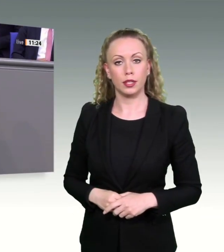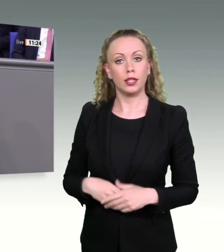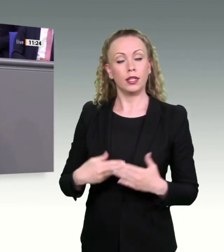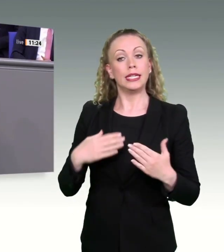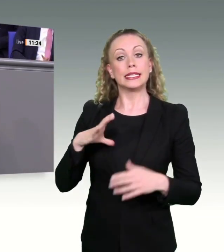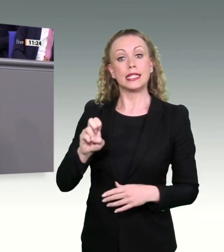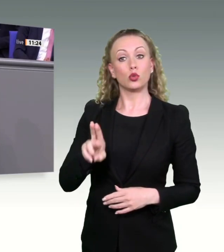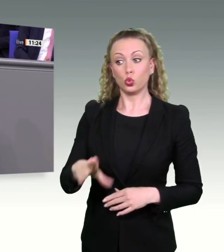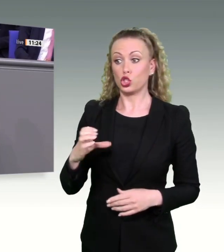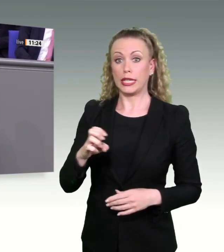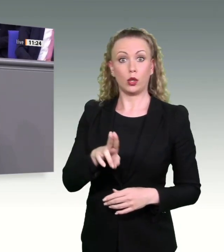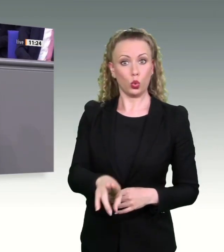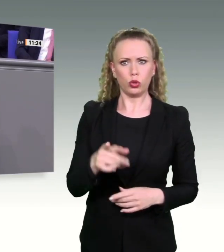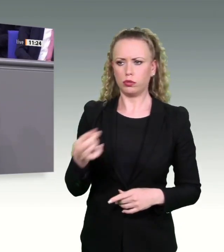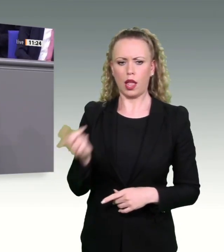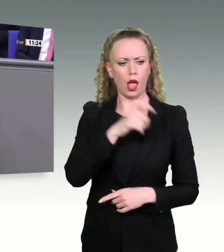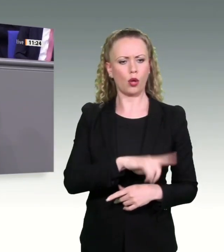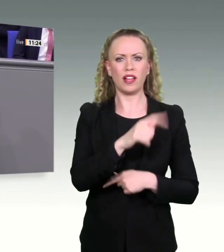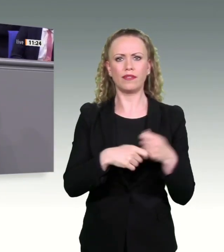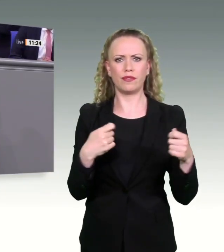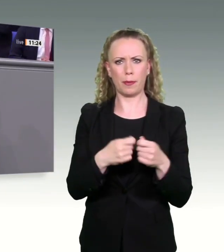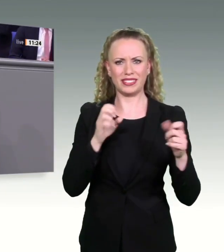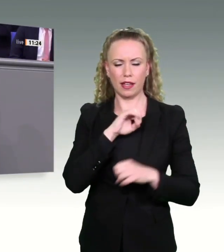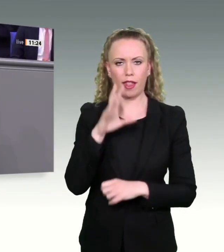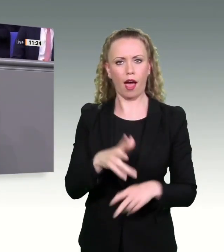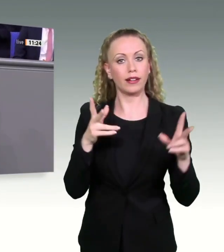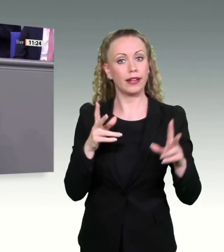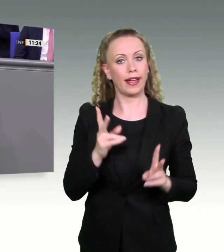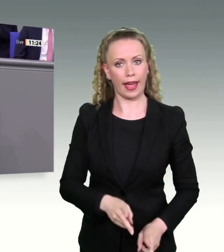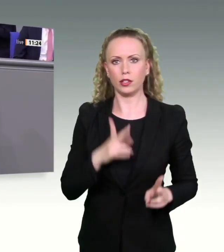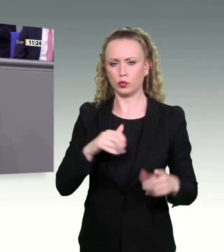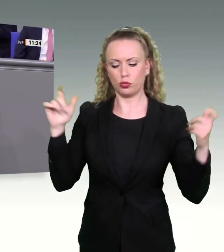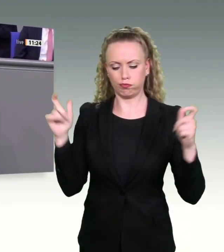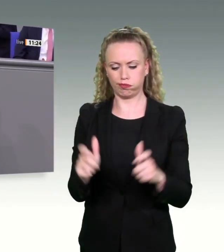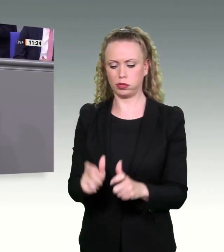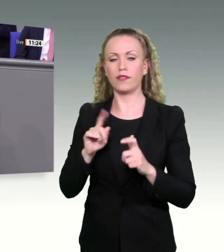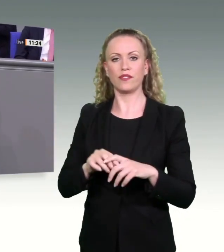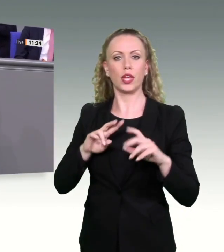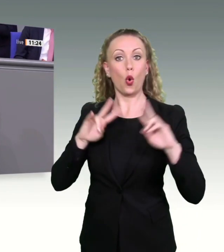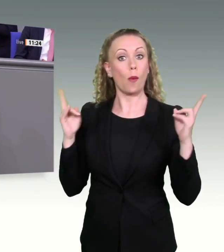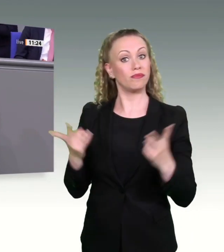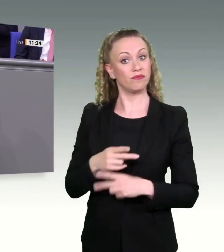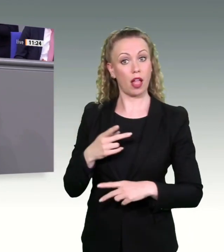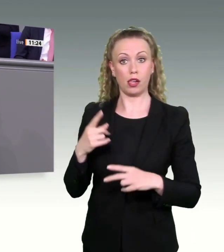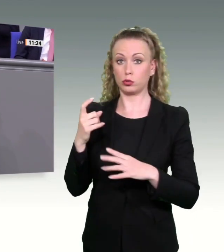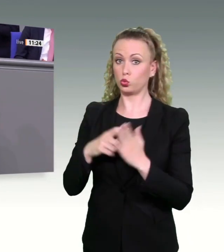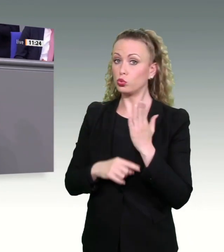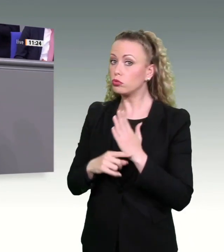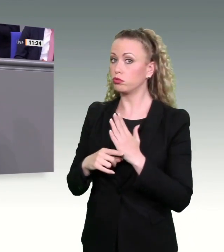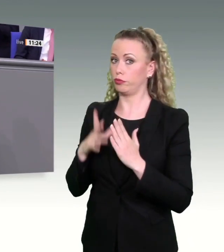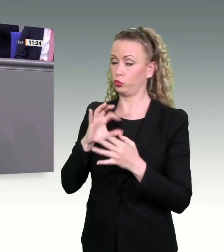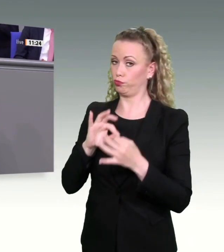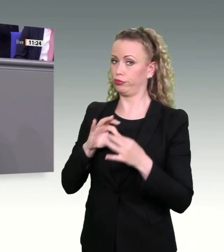Verbandsklagerecht nicht nur auf Umweltbelange beschränken, sondern auch ausschließlich bei einer nicht ordnungsgemäßen